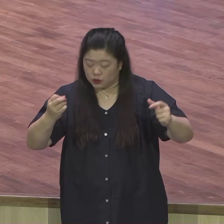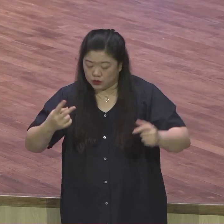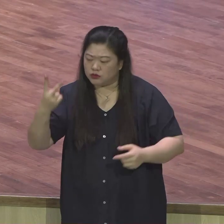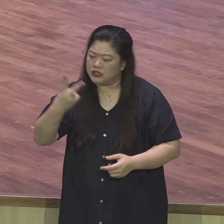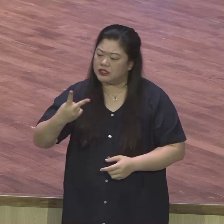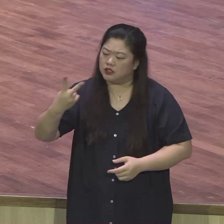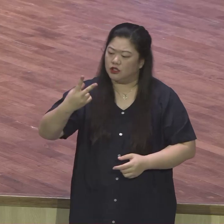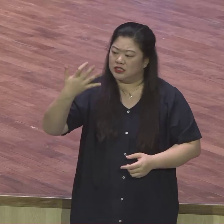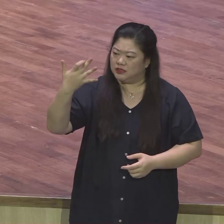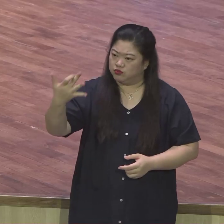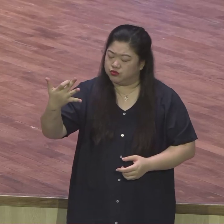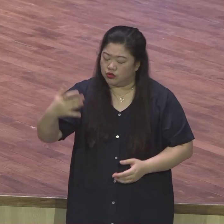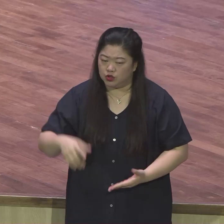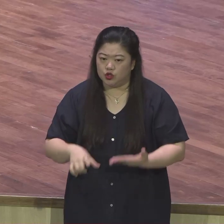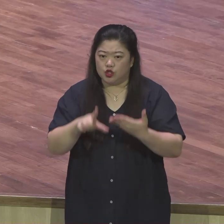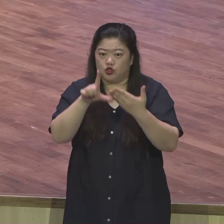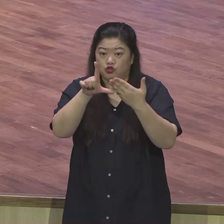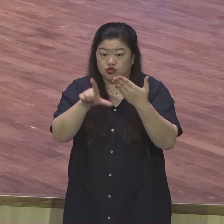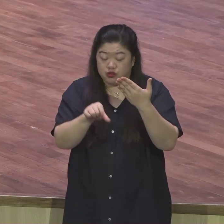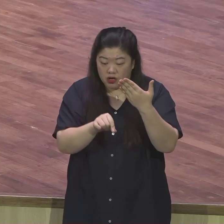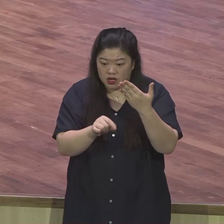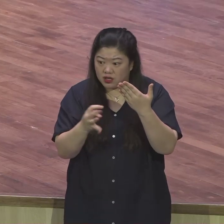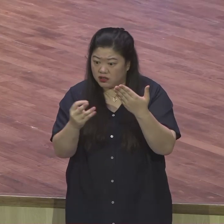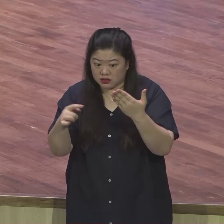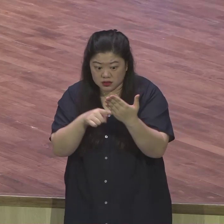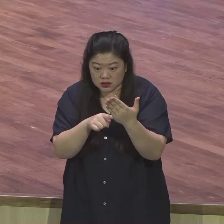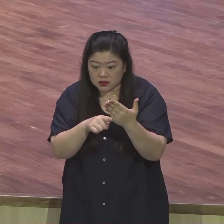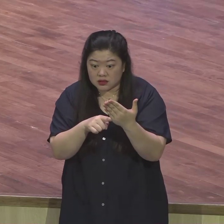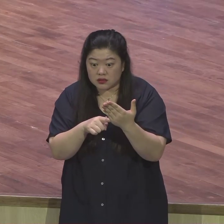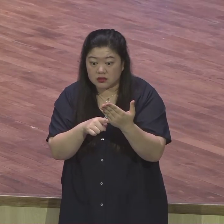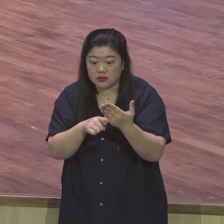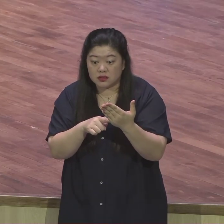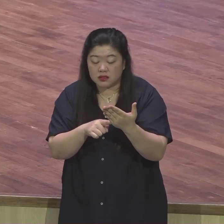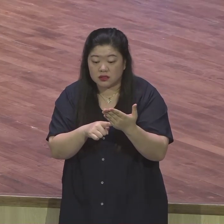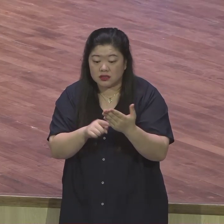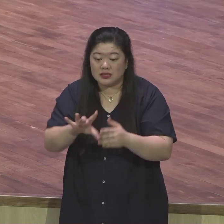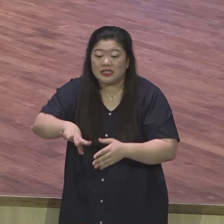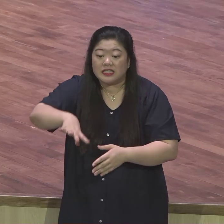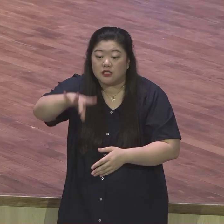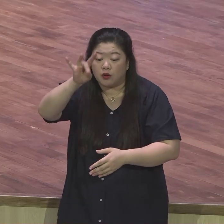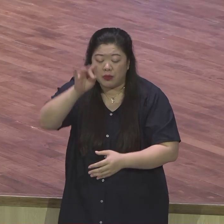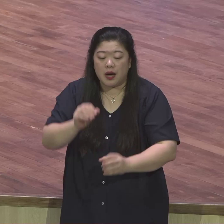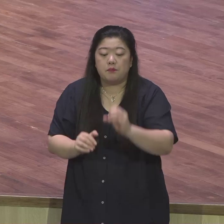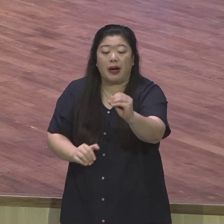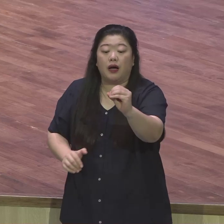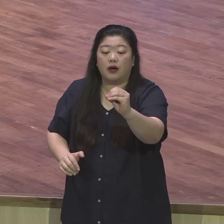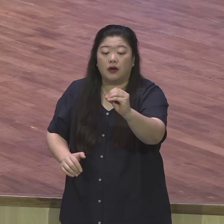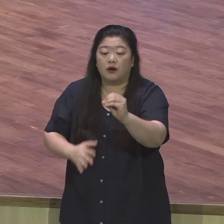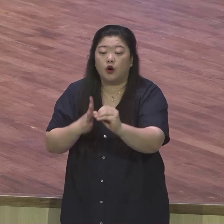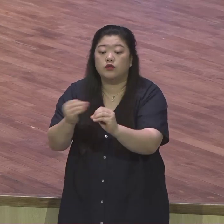오늘 날짜 읽어야 된다니까 무조건 이유 없어요. 이유 없어. 예수님이 인류를 구원해 오신 날짜란 말이에요.